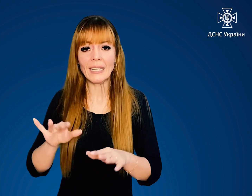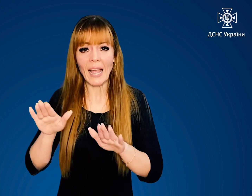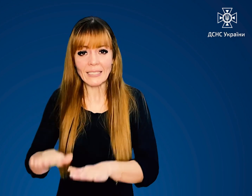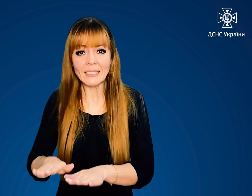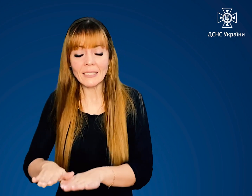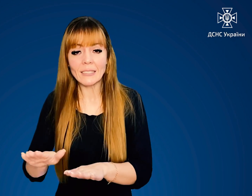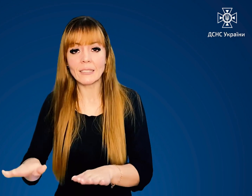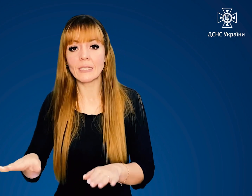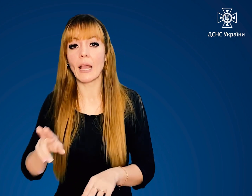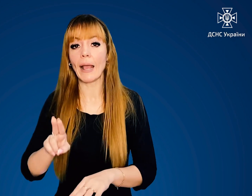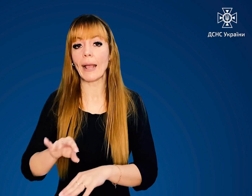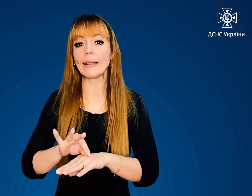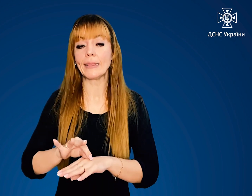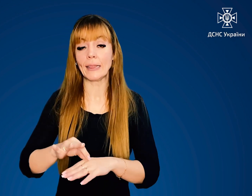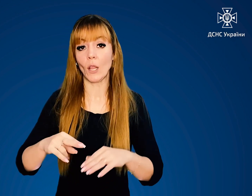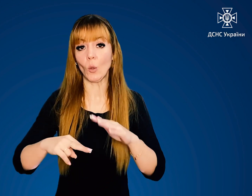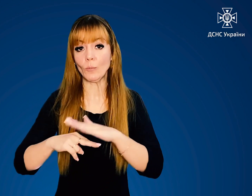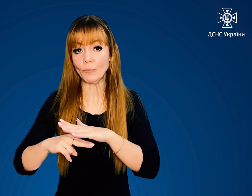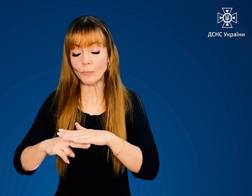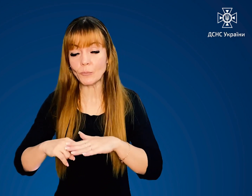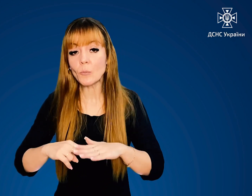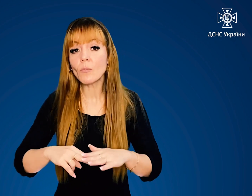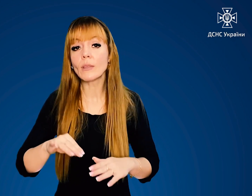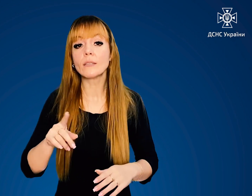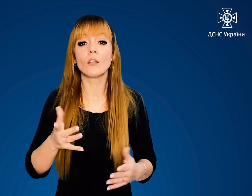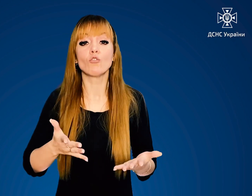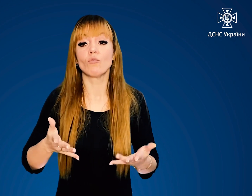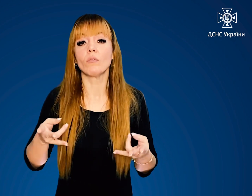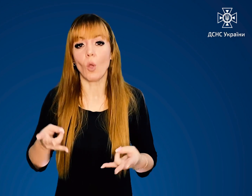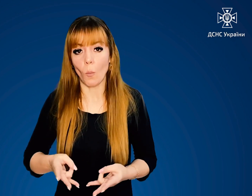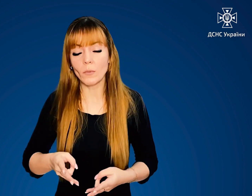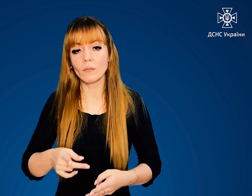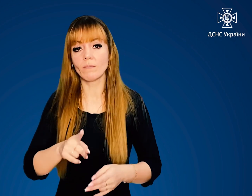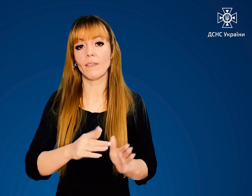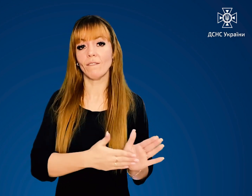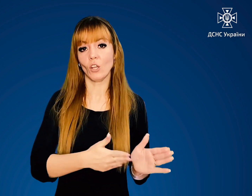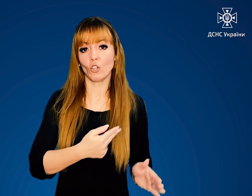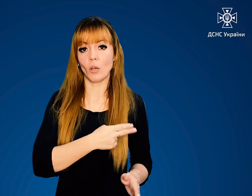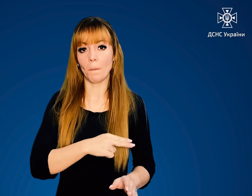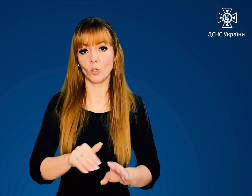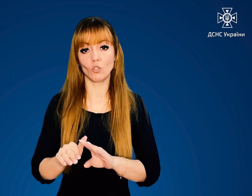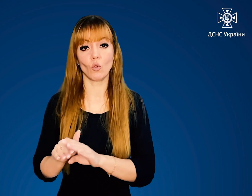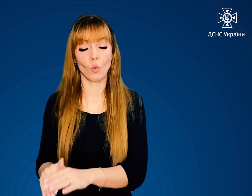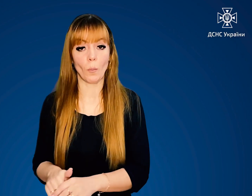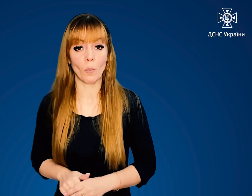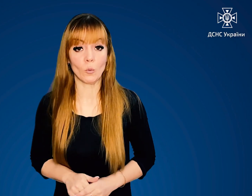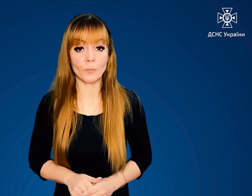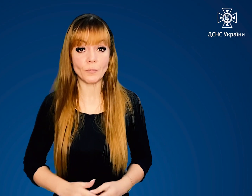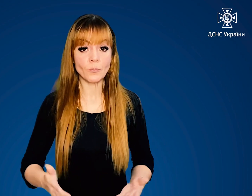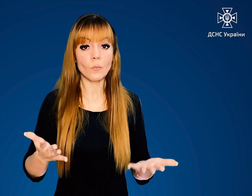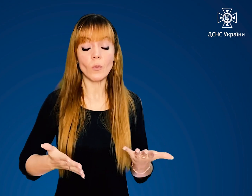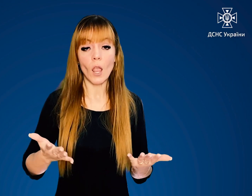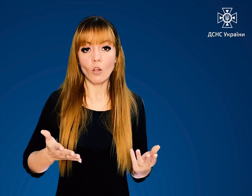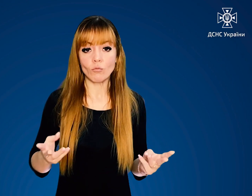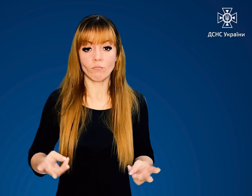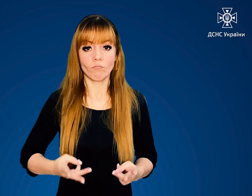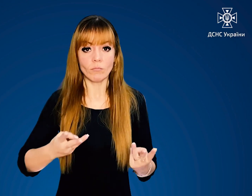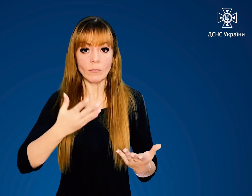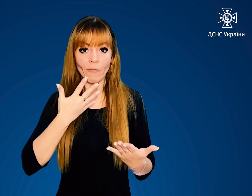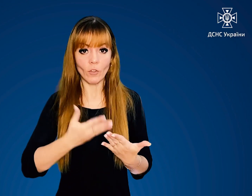щільно притисніть до тіла. За необхідності викличте медичну допомогу. Якщо загорівся ваш